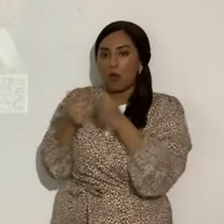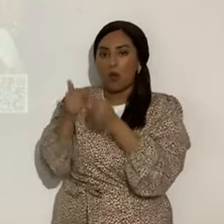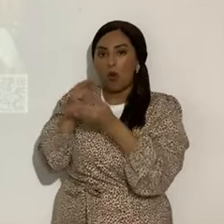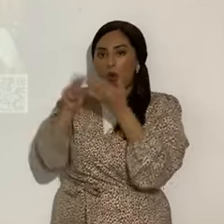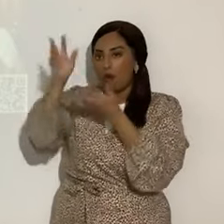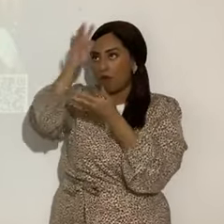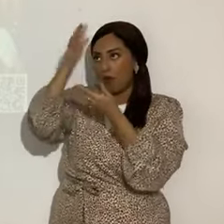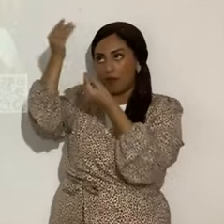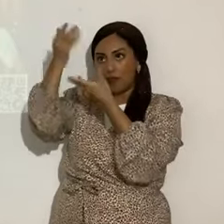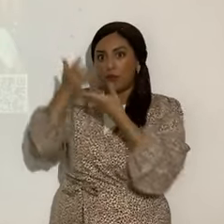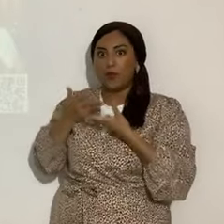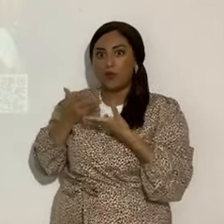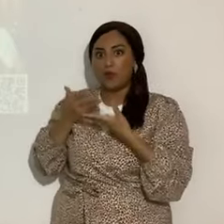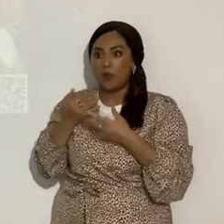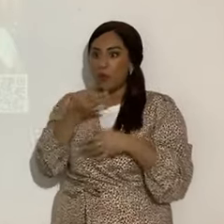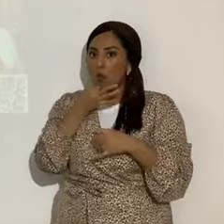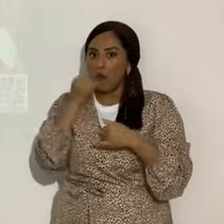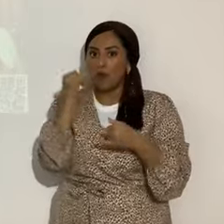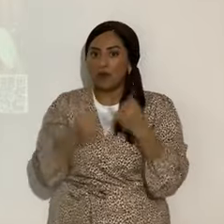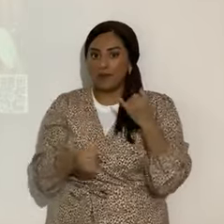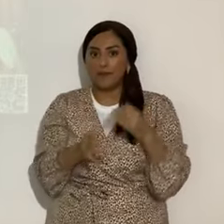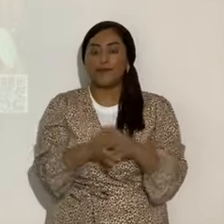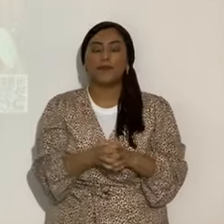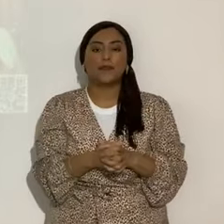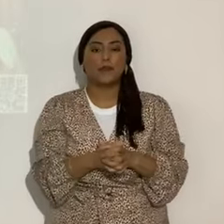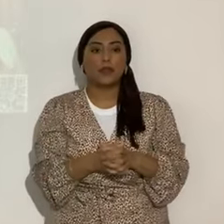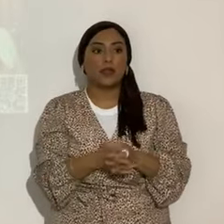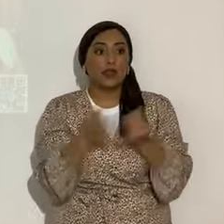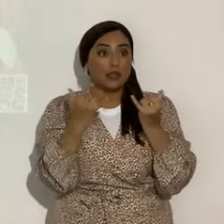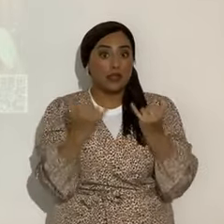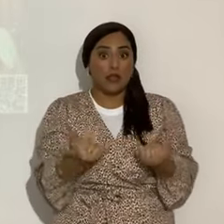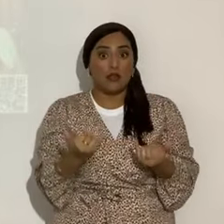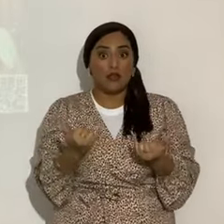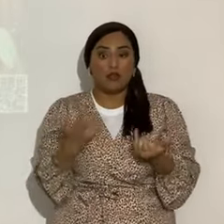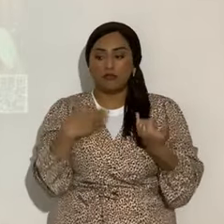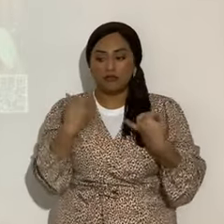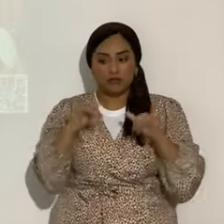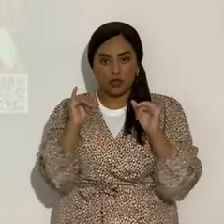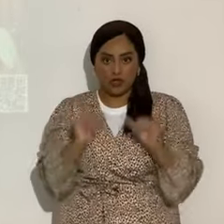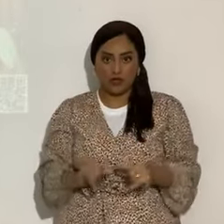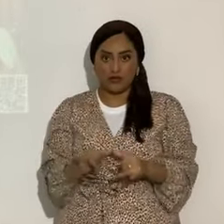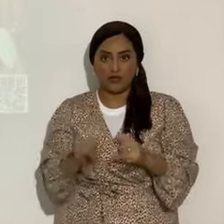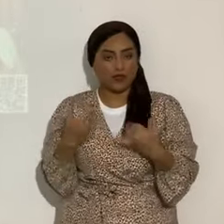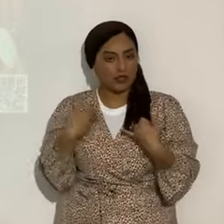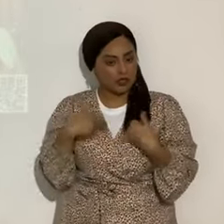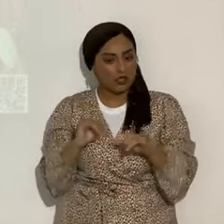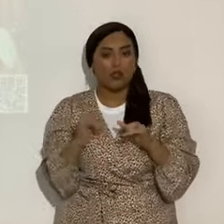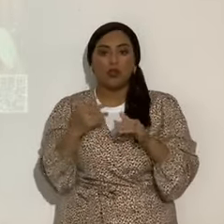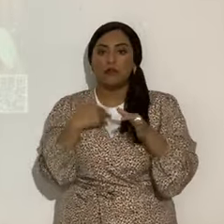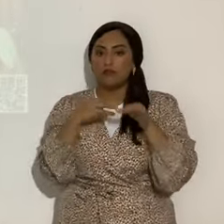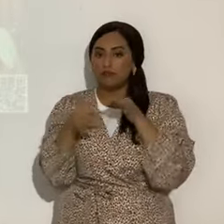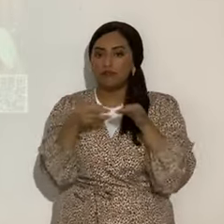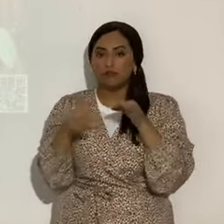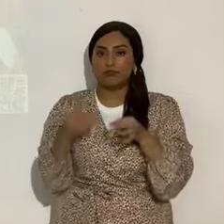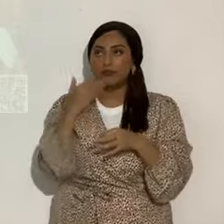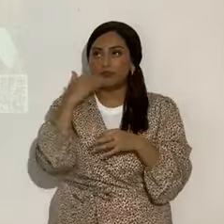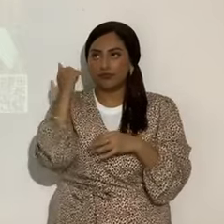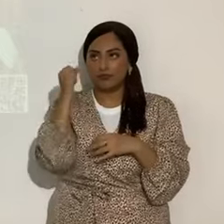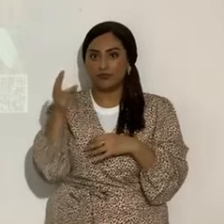despidiendo de la congregación. Pero mientras el Eterno diga, yo voy a seguir aquí. Bendito es el Abacalos. Empiezo con